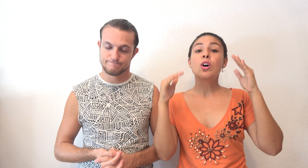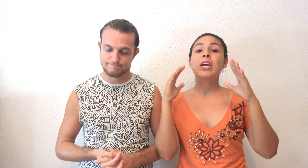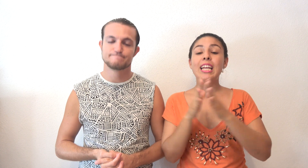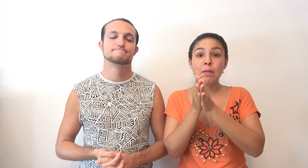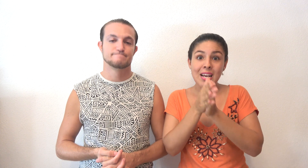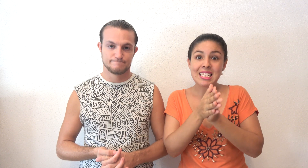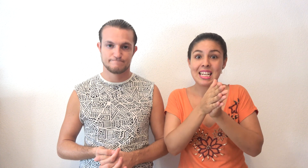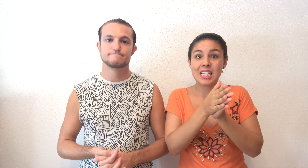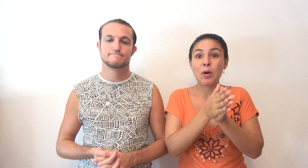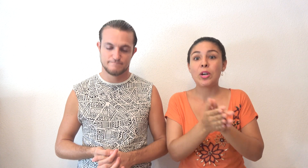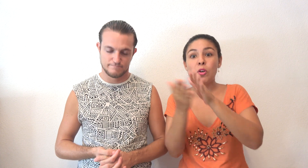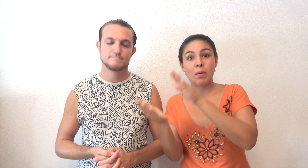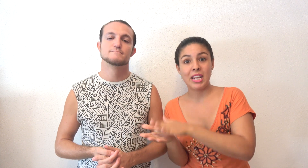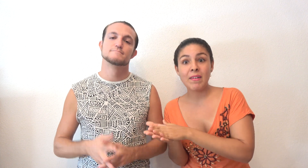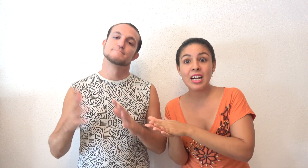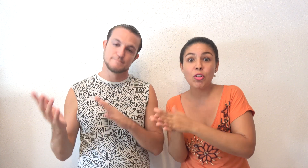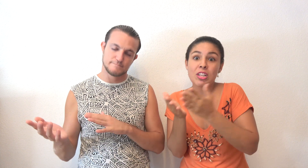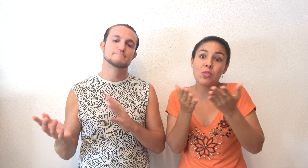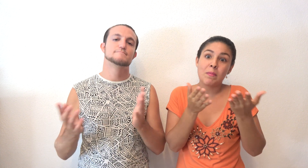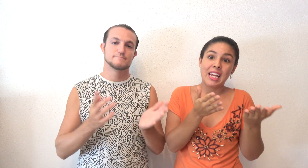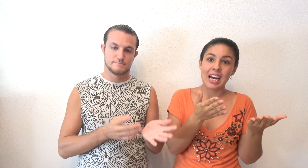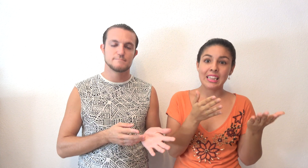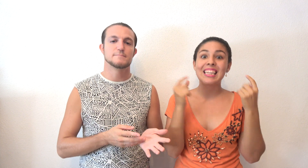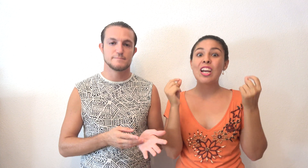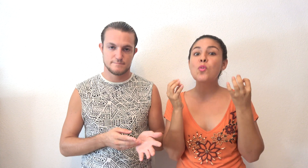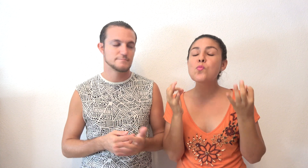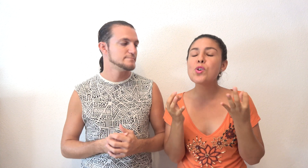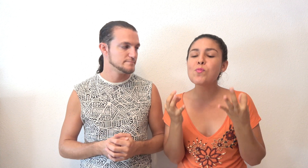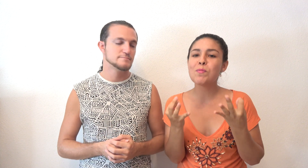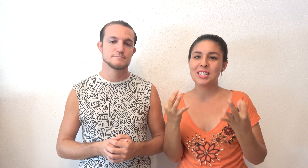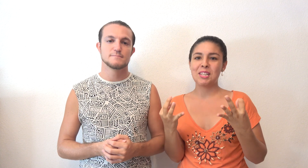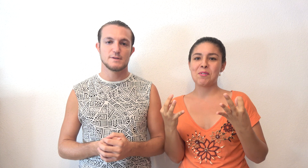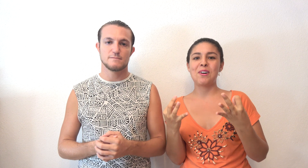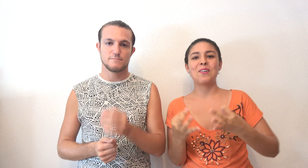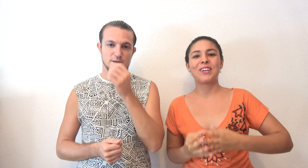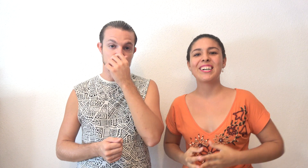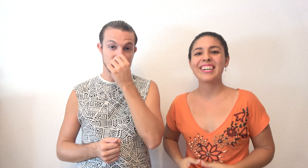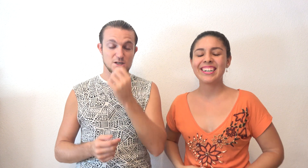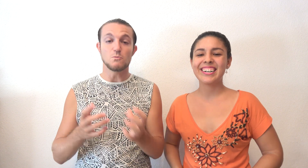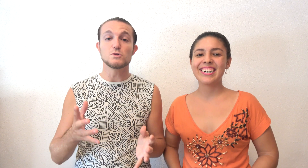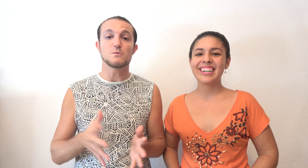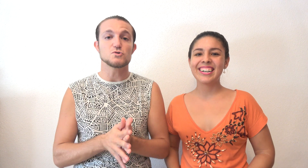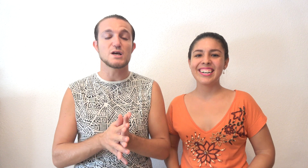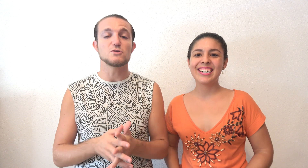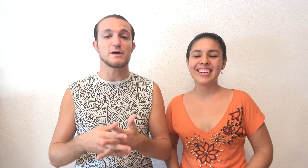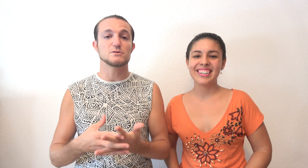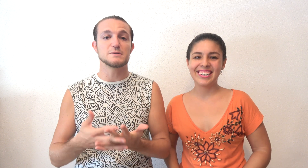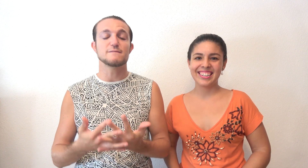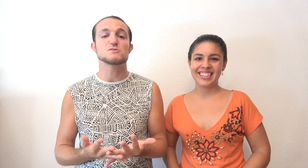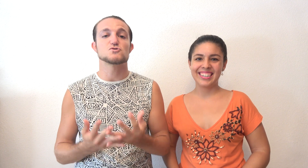Y hay playas en las que mejor ir con la maría baja y otras con la maría alta. Tenerlo muy, muy presente, por favor. Eso es. Y como último consejito, viajeros de Vinícez, os